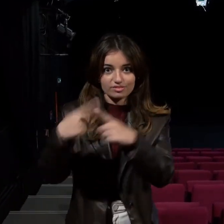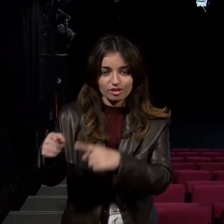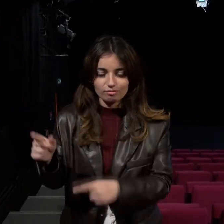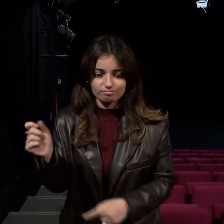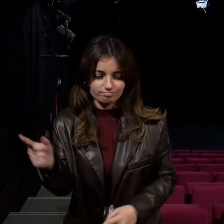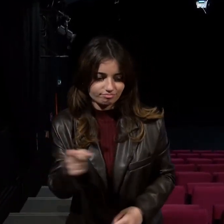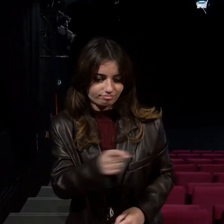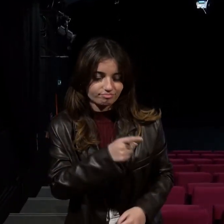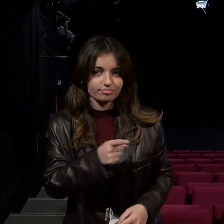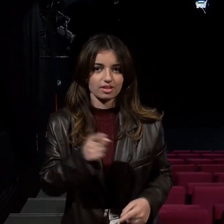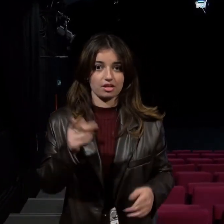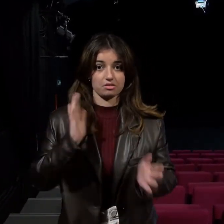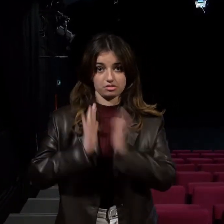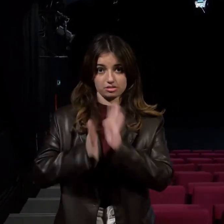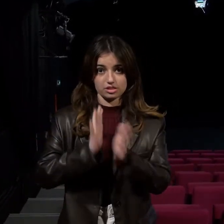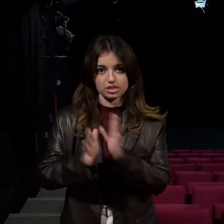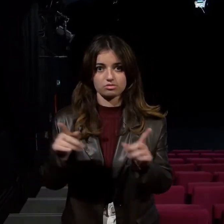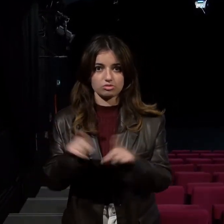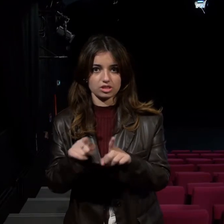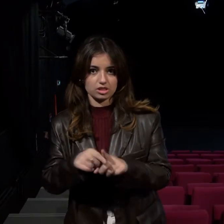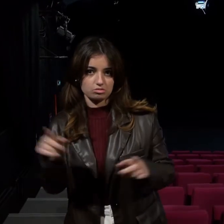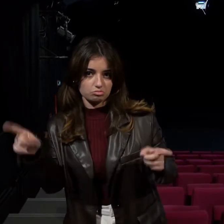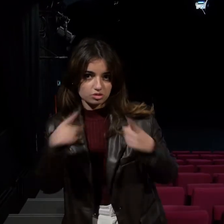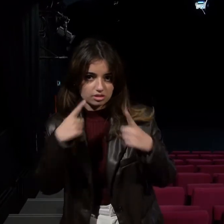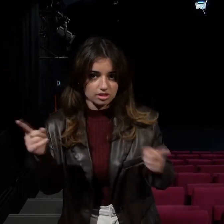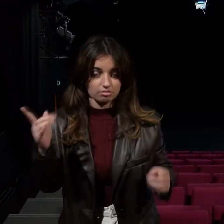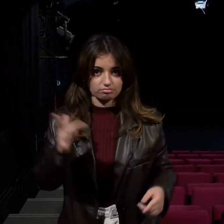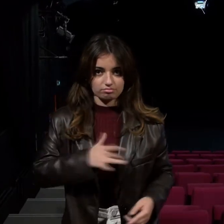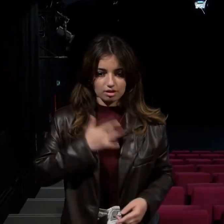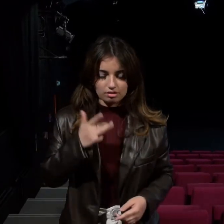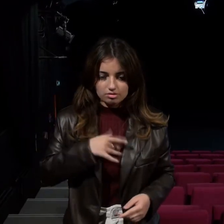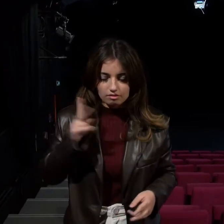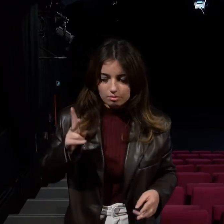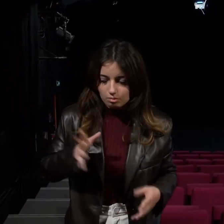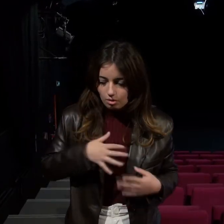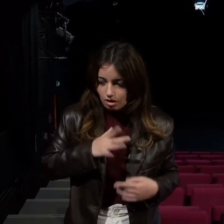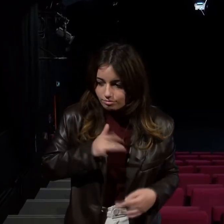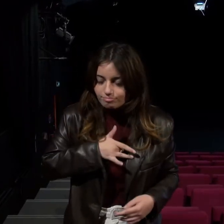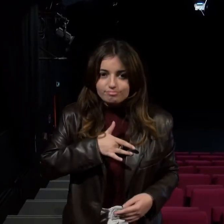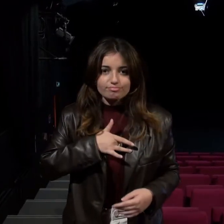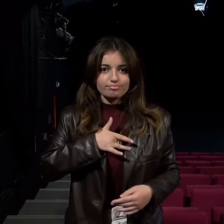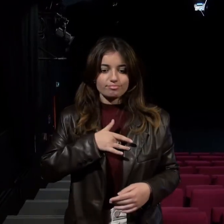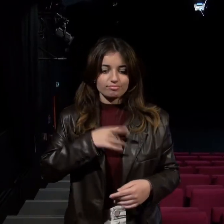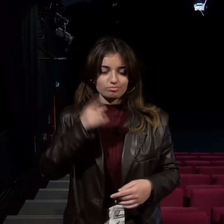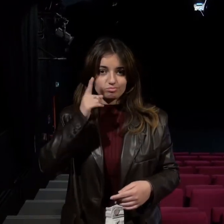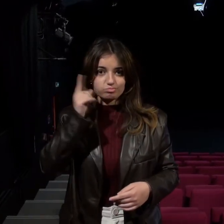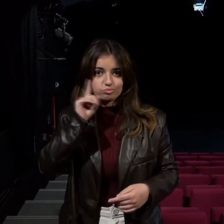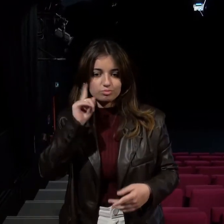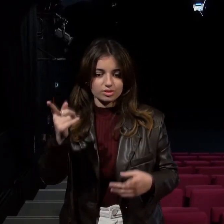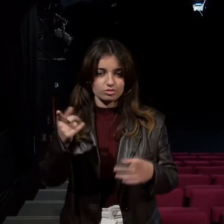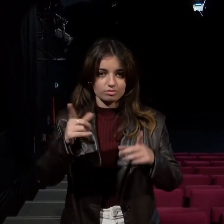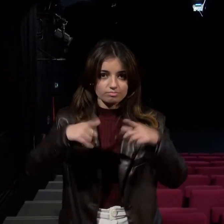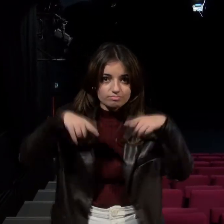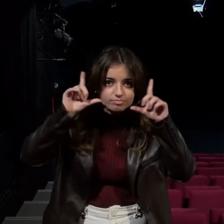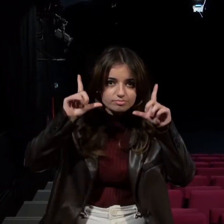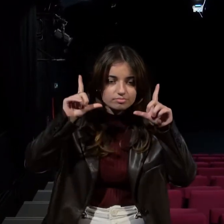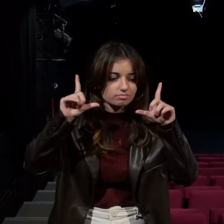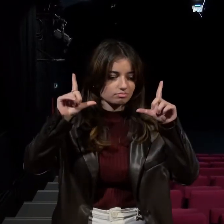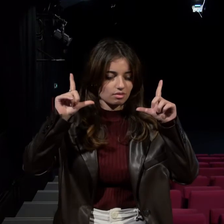spectacle avec de la langue des signes et de la musique très intéressant, touchant. On plonge vraiment dans